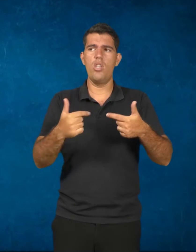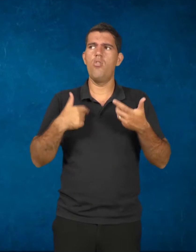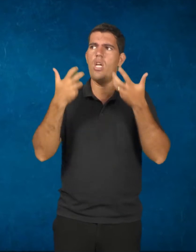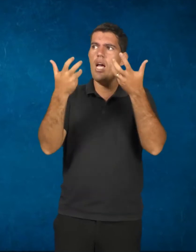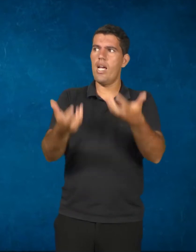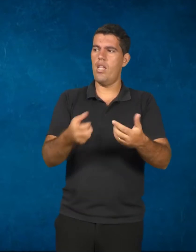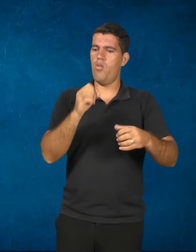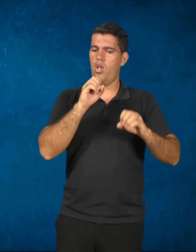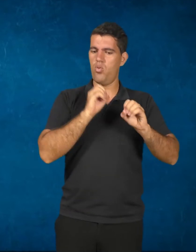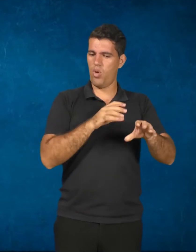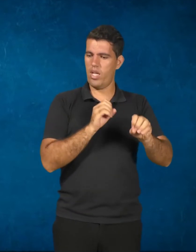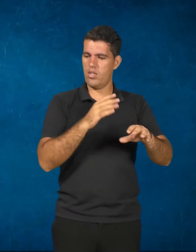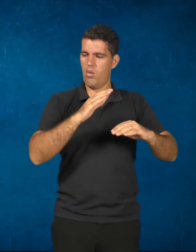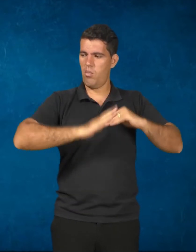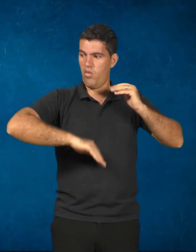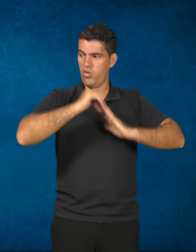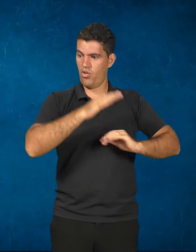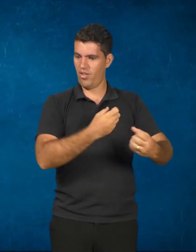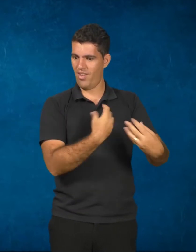profissional que